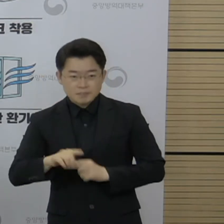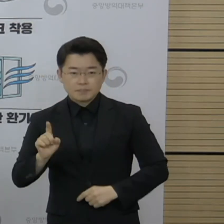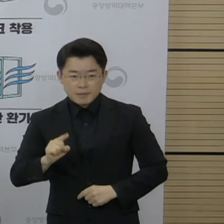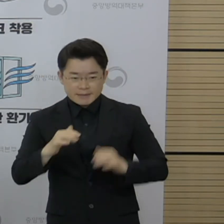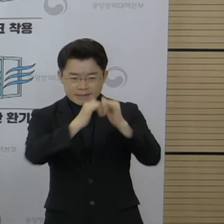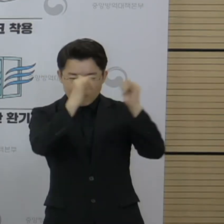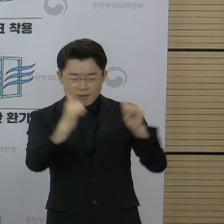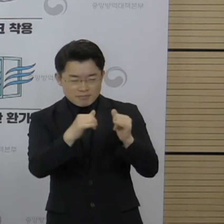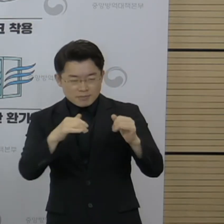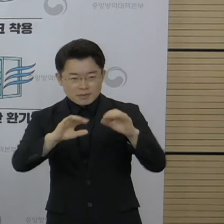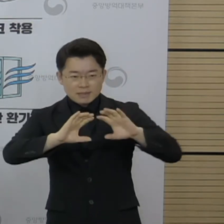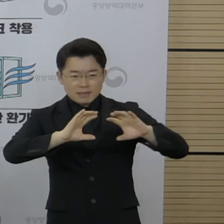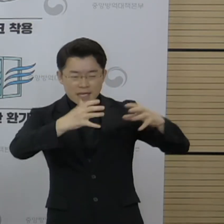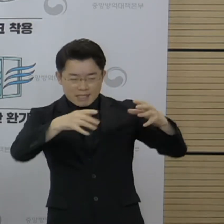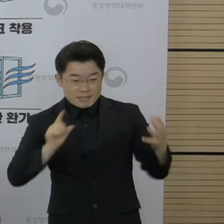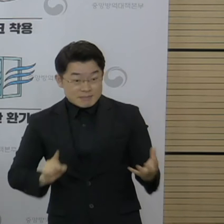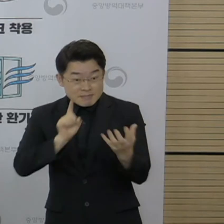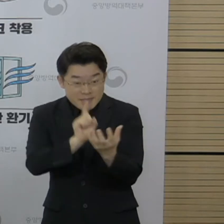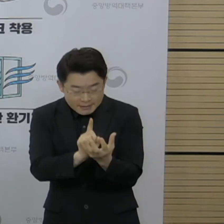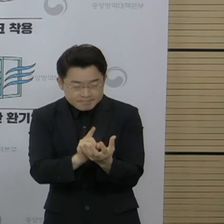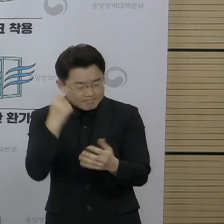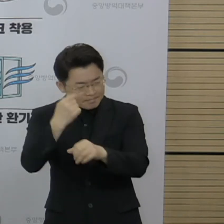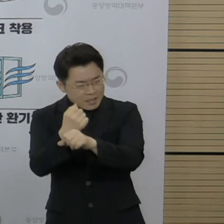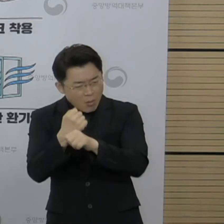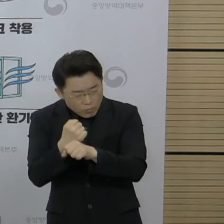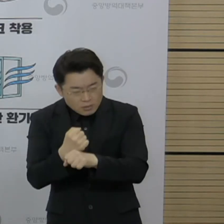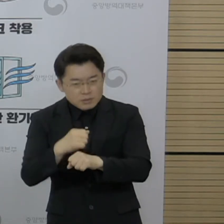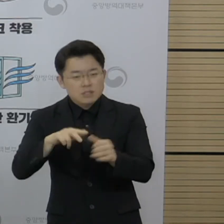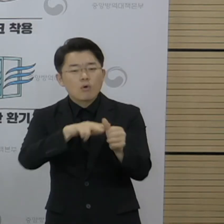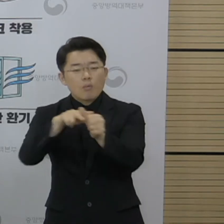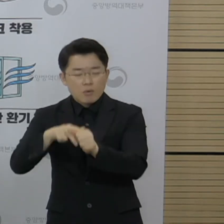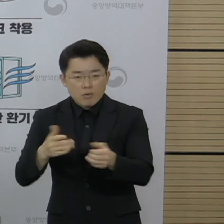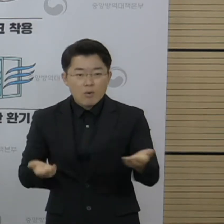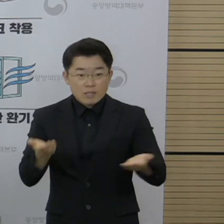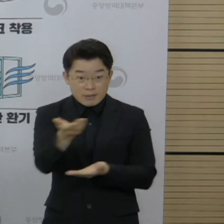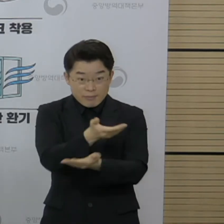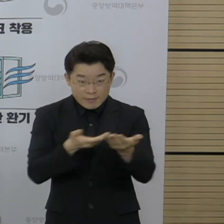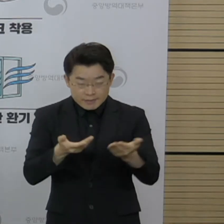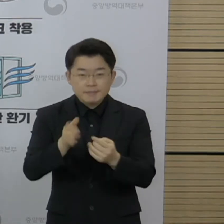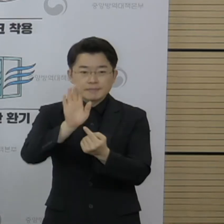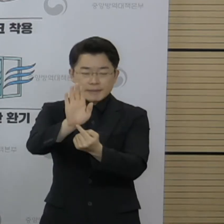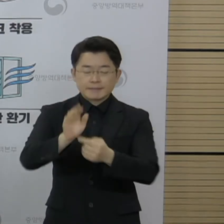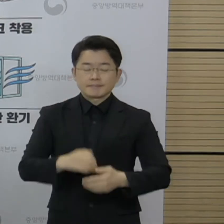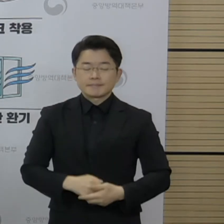이 연구 결과를 대외에 발표하고 또 국내외 연구진들과 공유할 예정입니다.